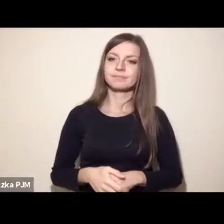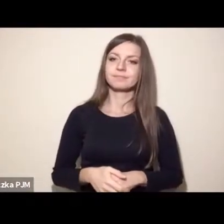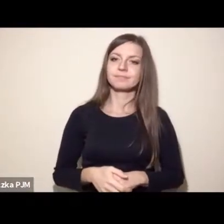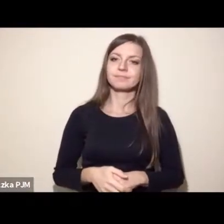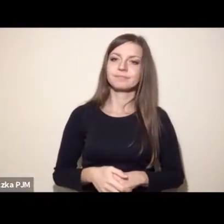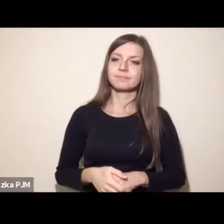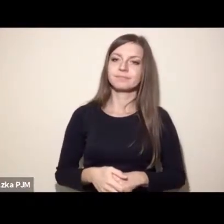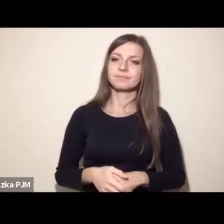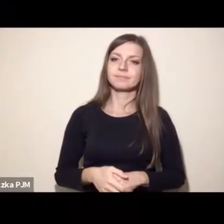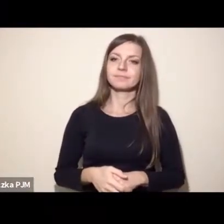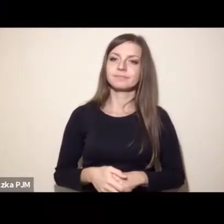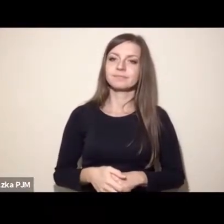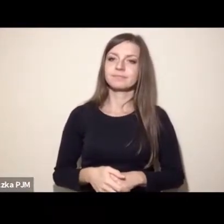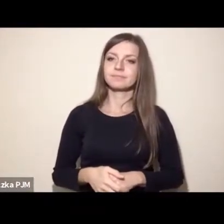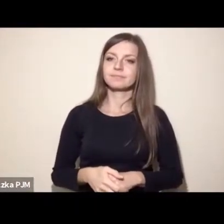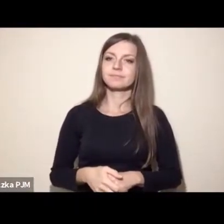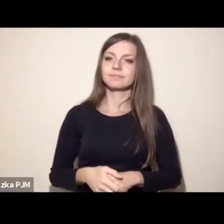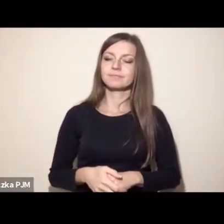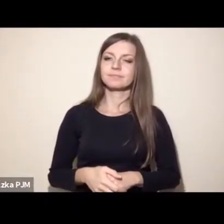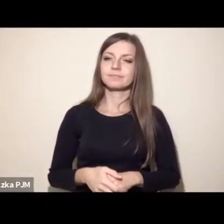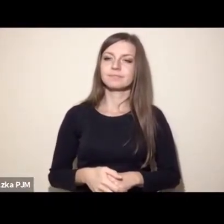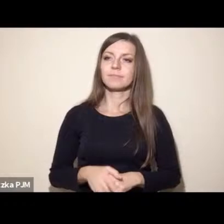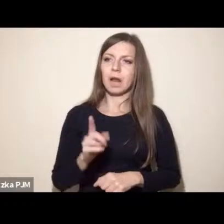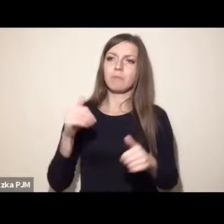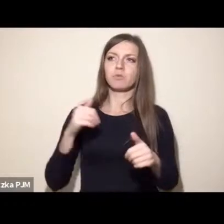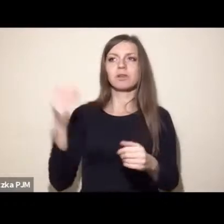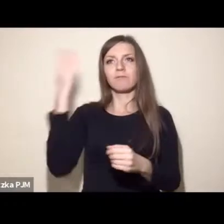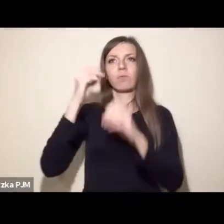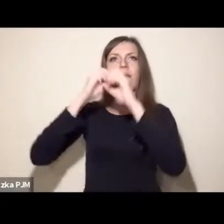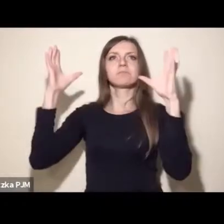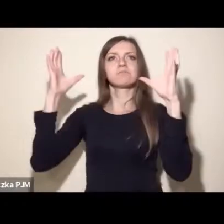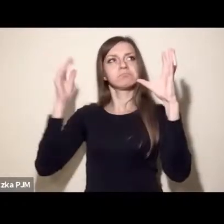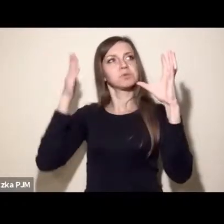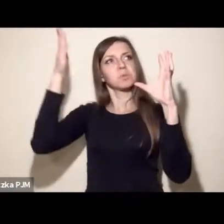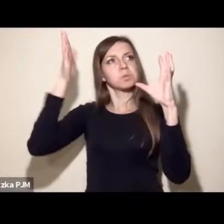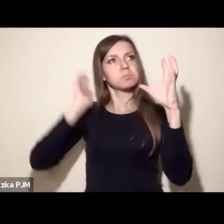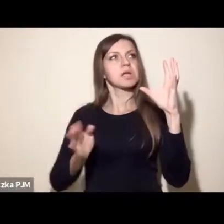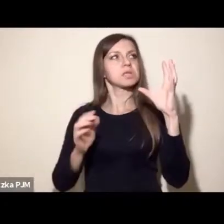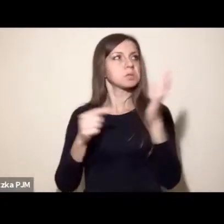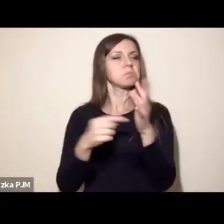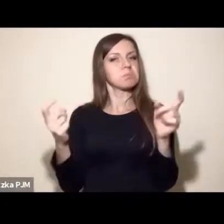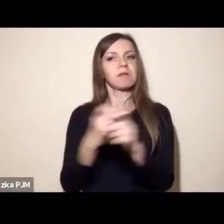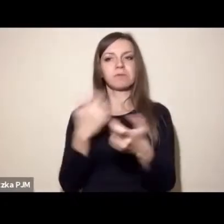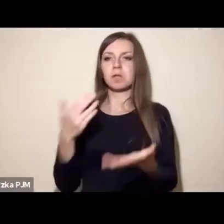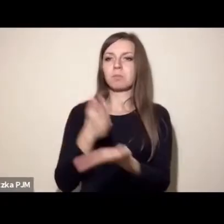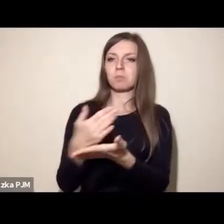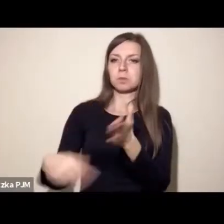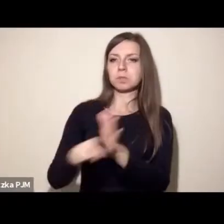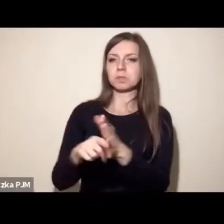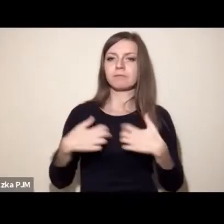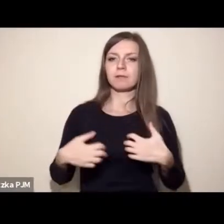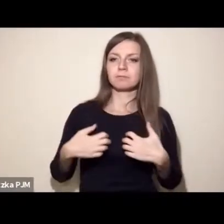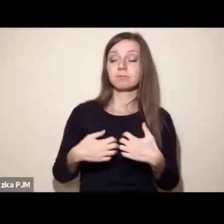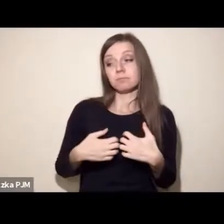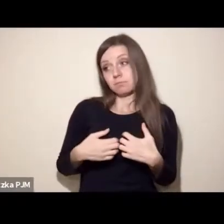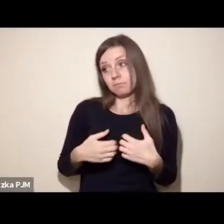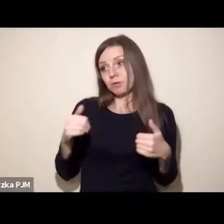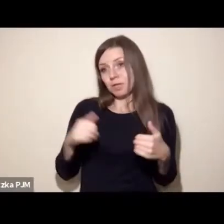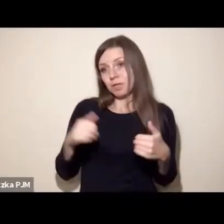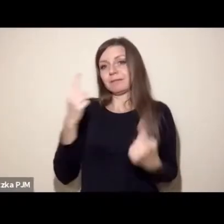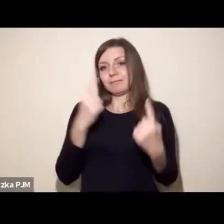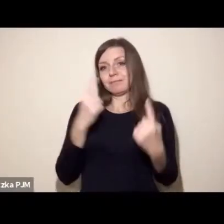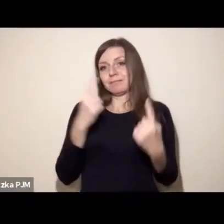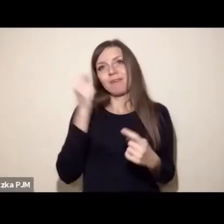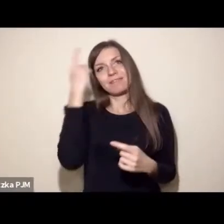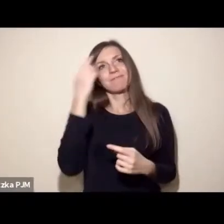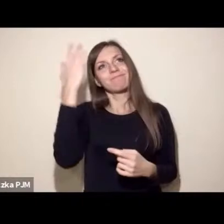dokonaną jest oczywiście państwem do wyobrażenia. I dzisiaj już powinniśmy zacząć sobie je wyobrażać i o tym głośno mówić.